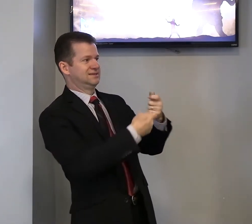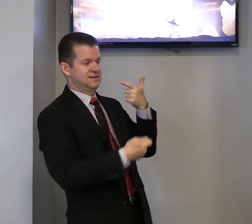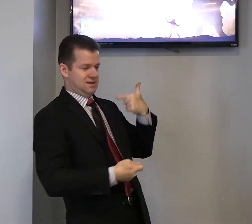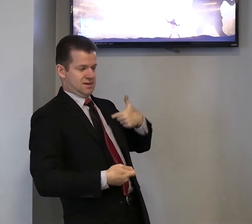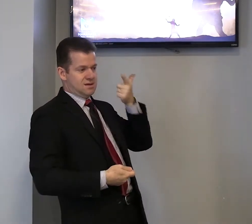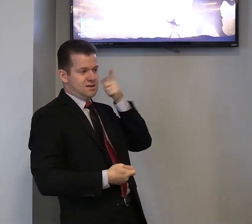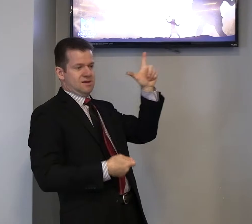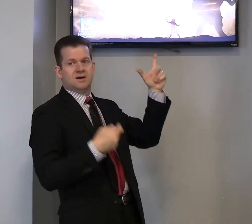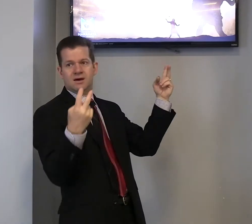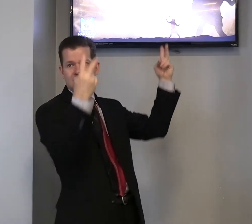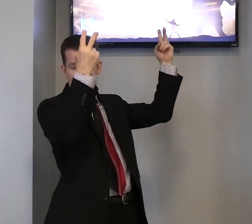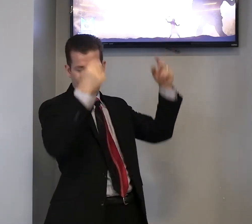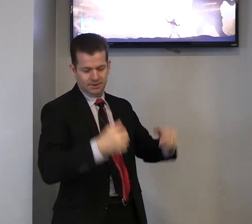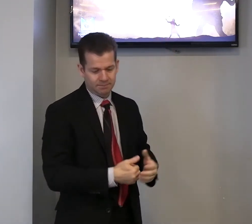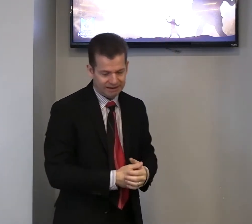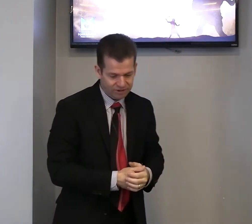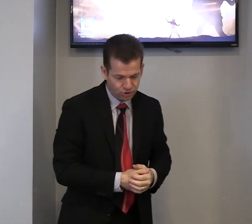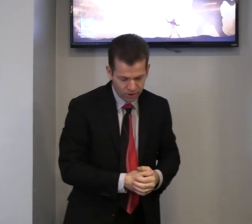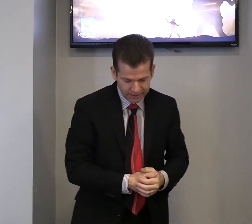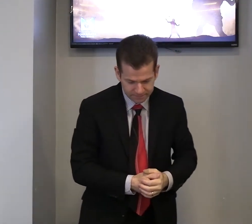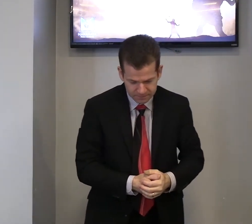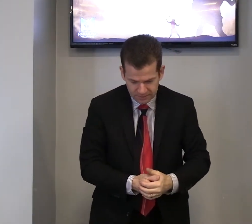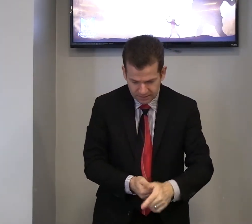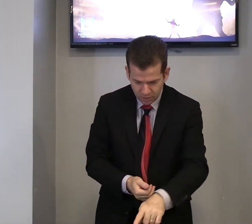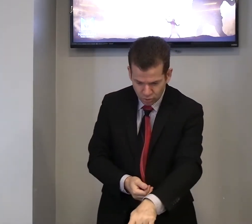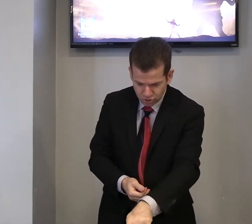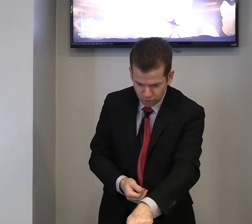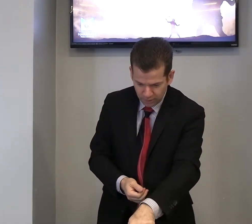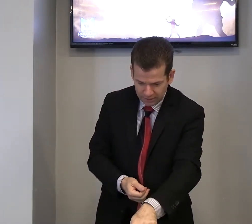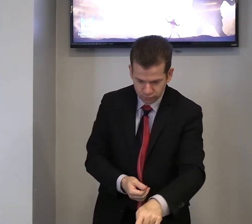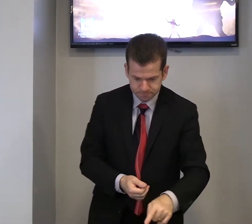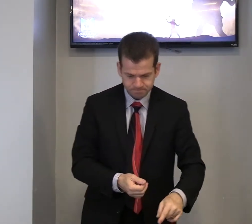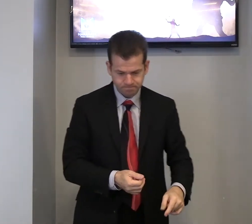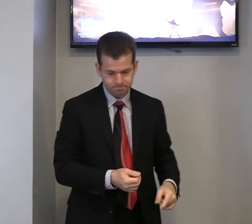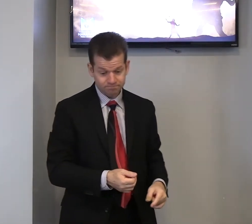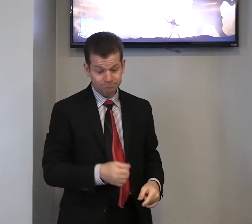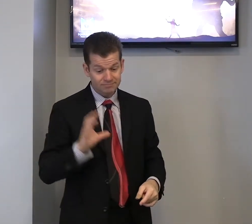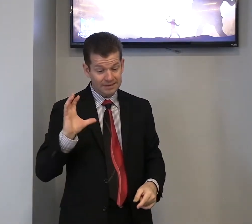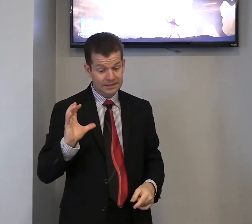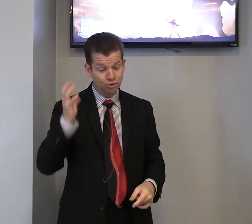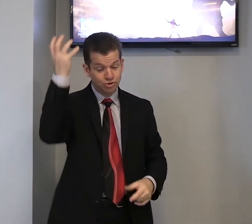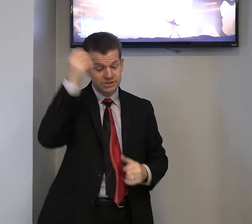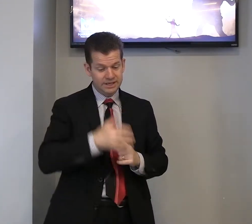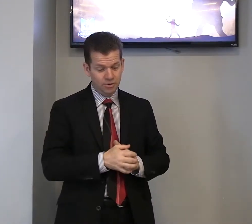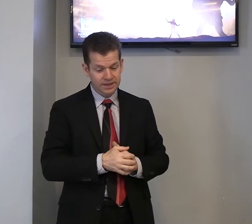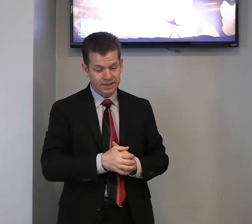para a vitória. Continuando, e sucedeu que